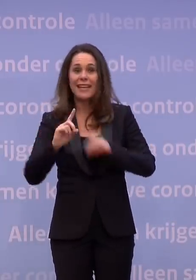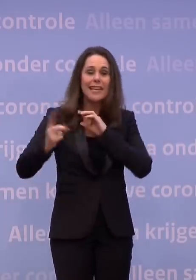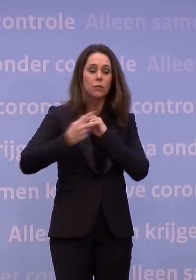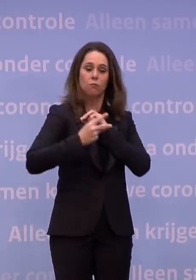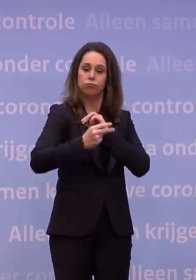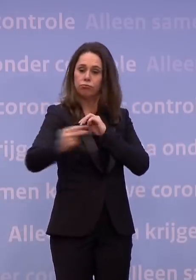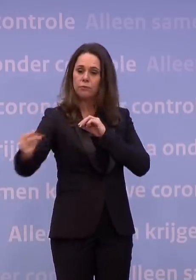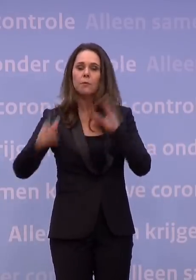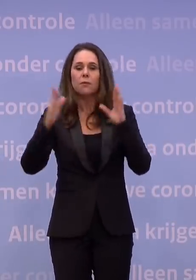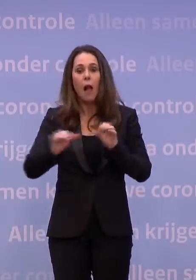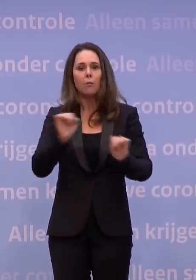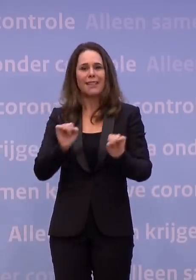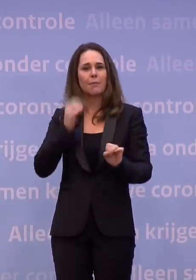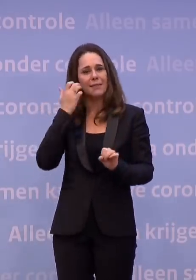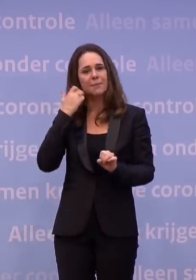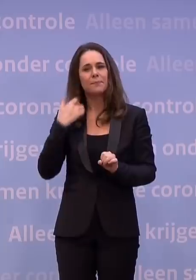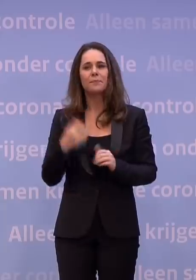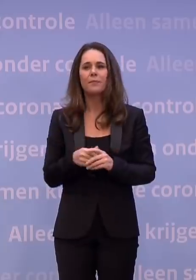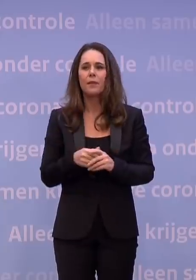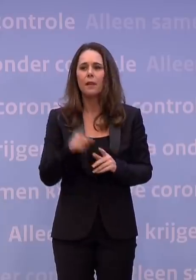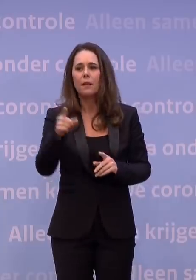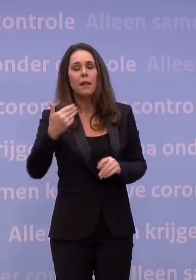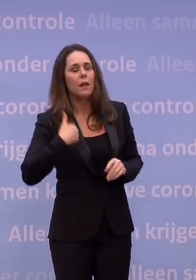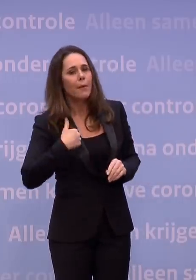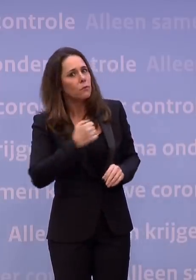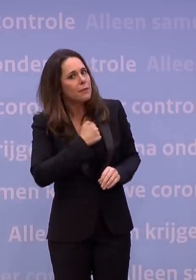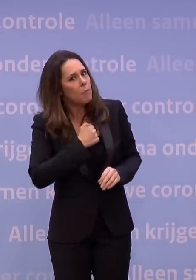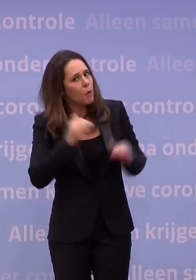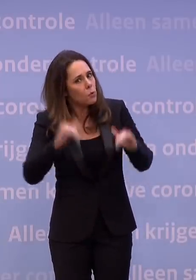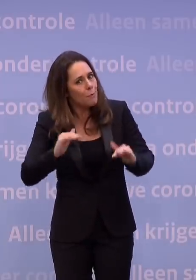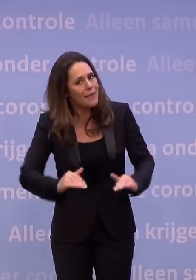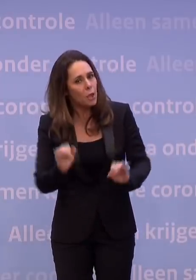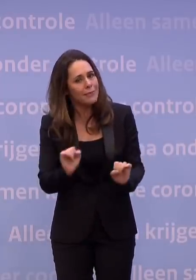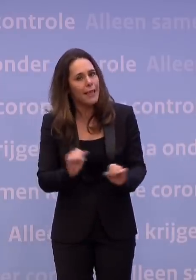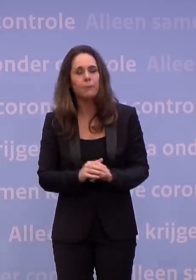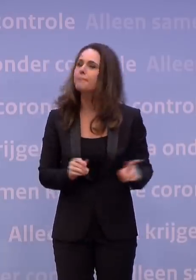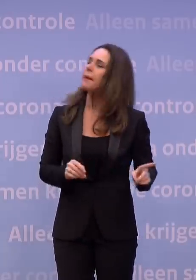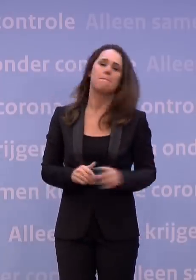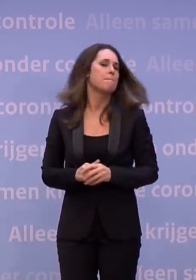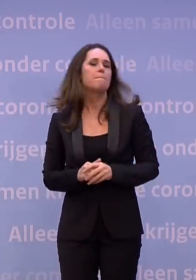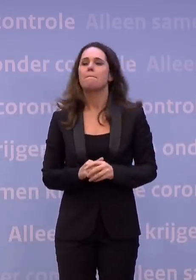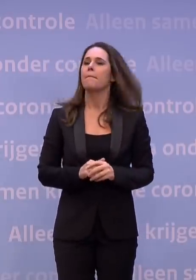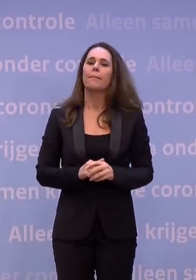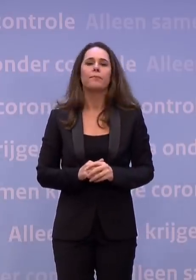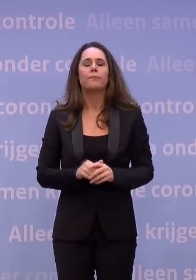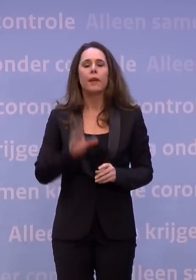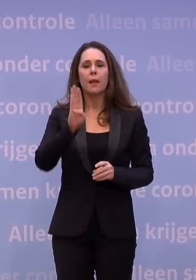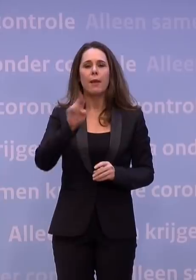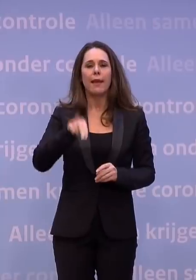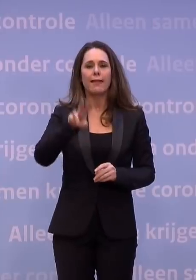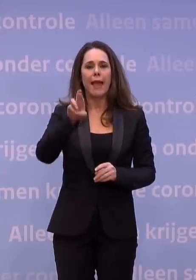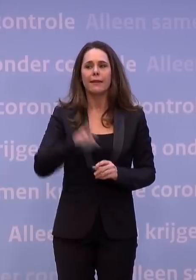ook alvast bescherming van uitgaat. Mensen hoeven niet bang te zijn dat ze minder beschermd zullen worden door deze maatregelen. Nee. Oké, BNR.